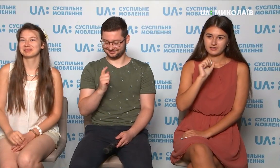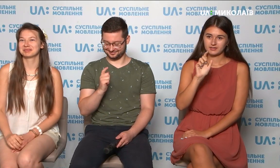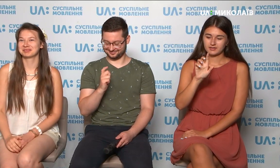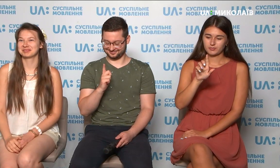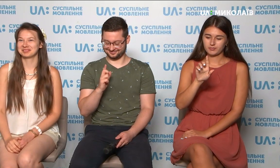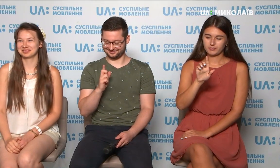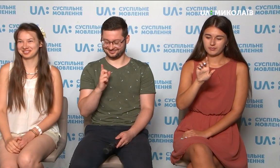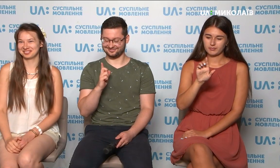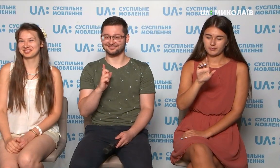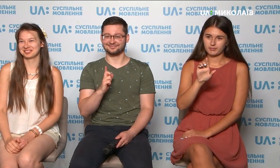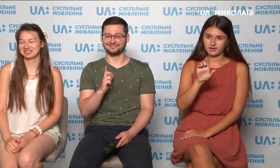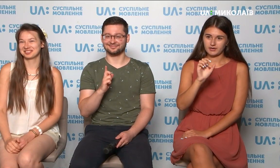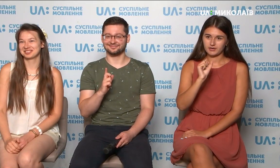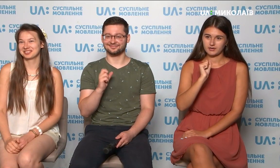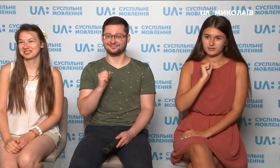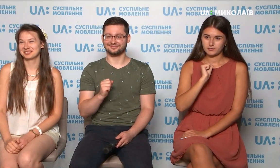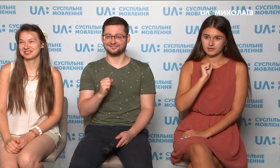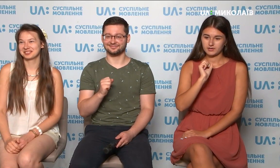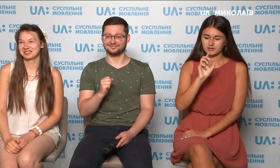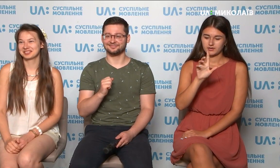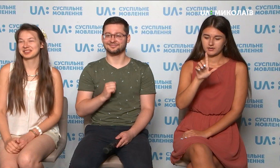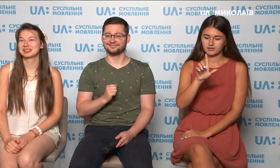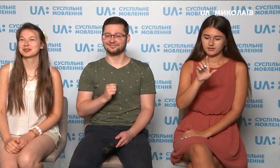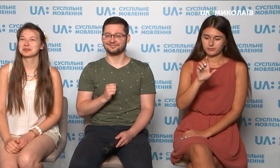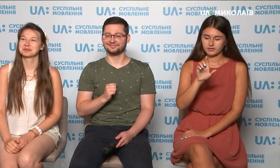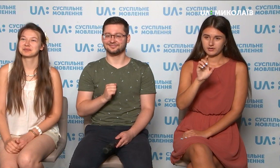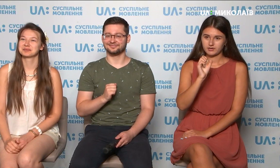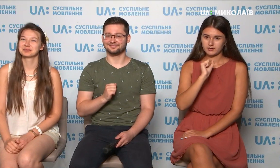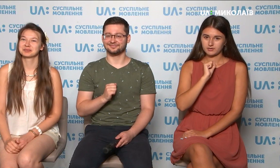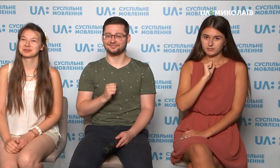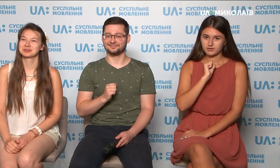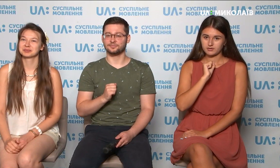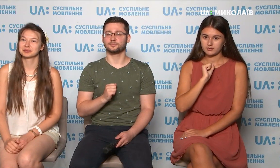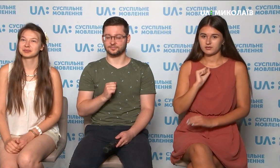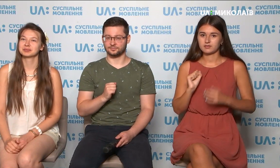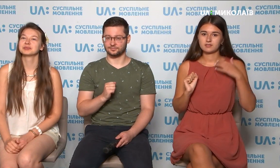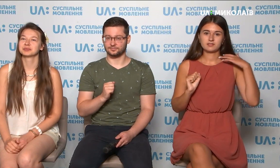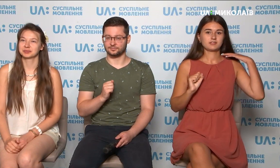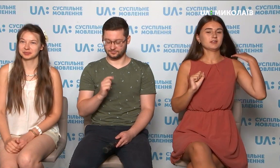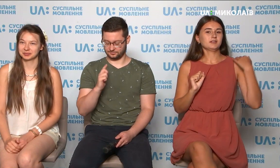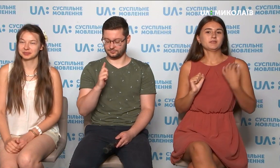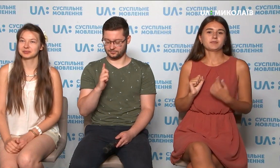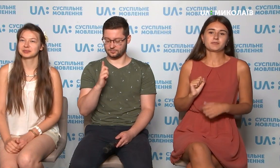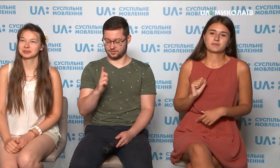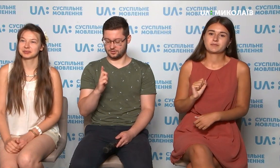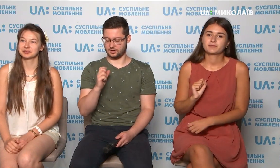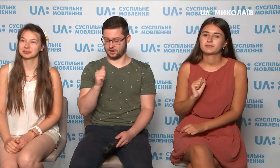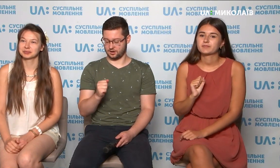бабуся, «Ба», «Ба». Так, так. І обов'язково проговорюємо, не забуваємо. Літера